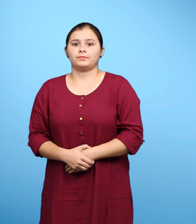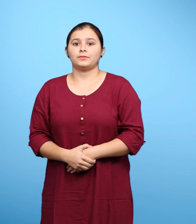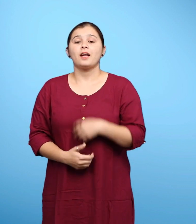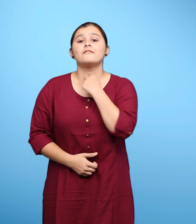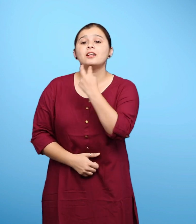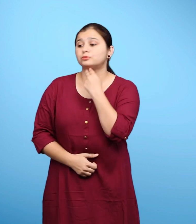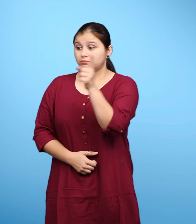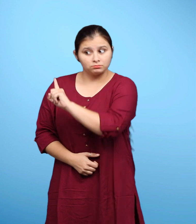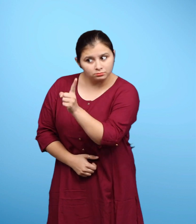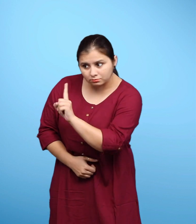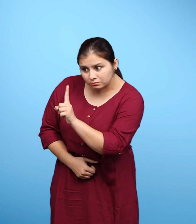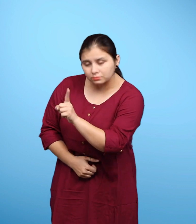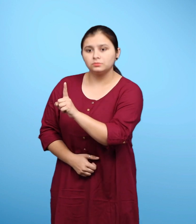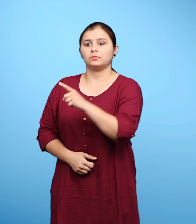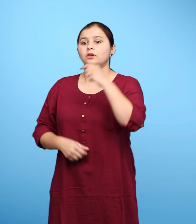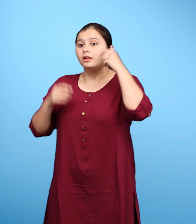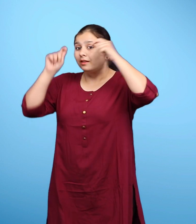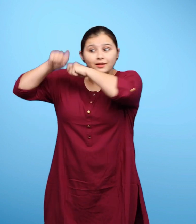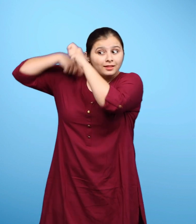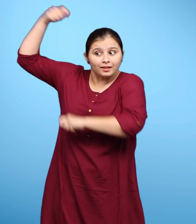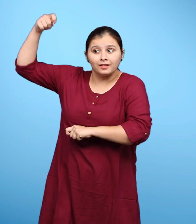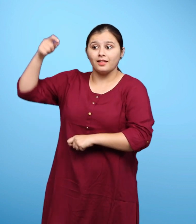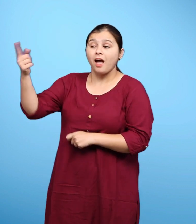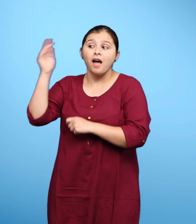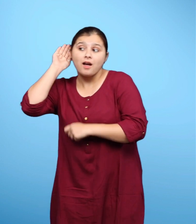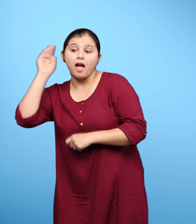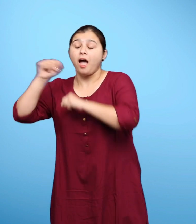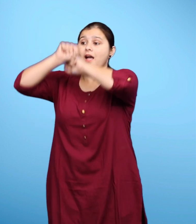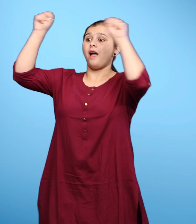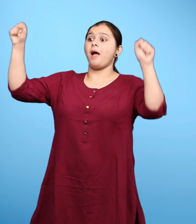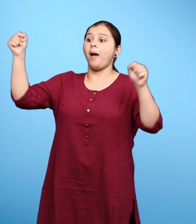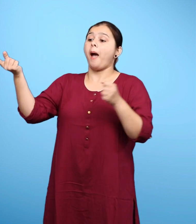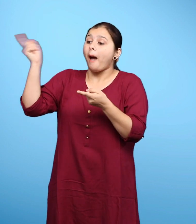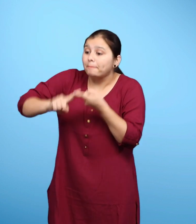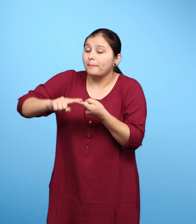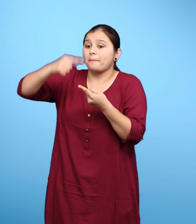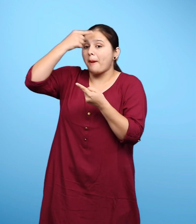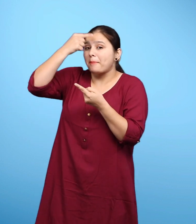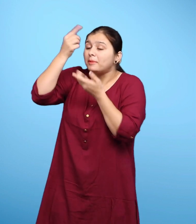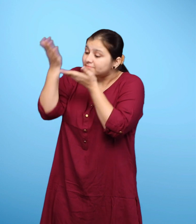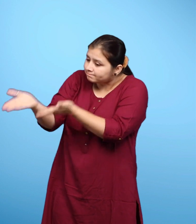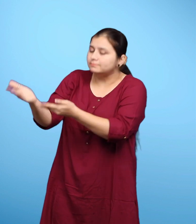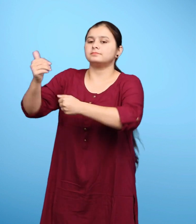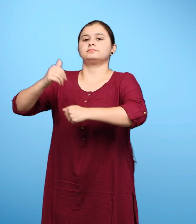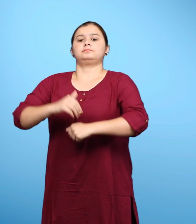मूना खोलना किसान जग गया तो लेने के देने पड़ जाएंगे